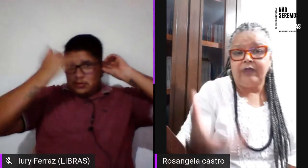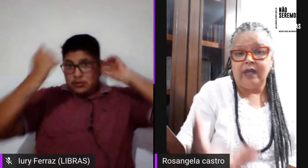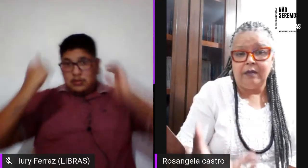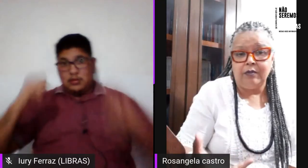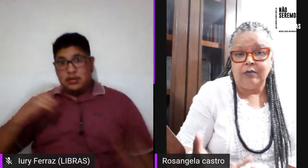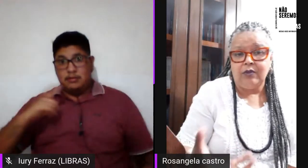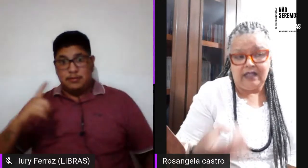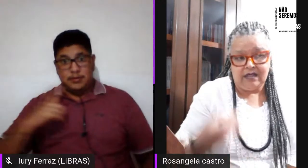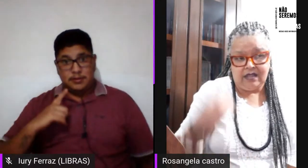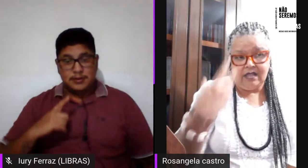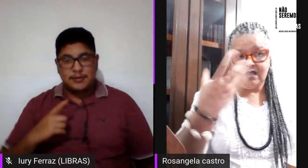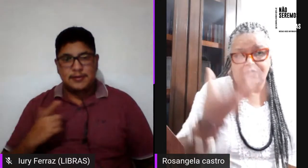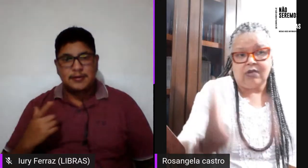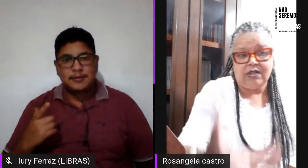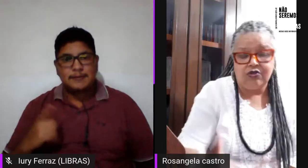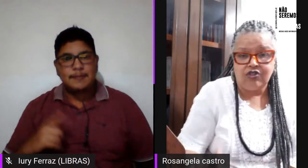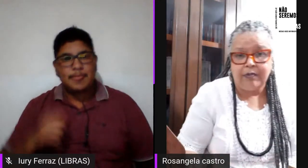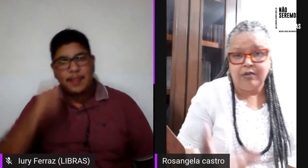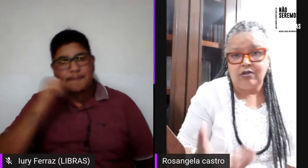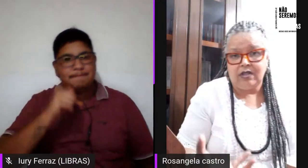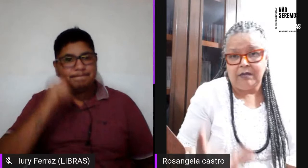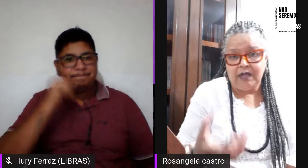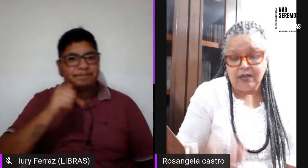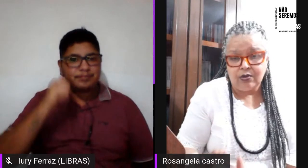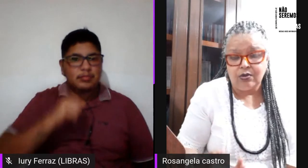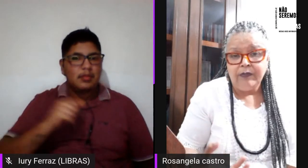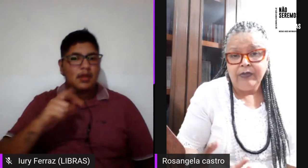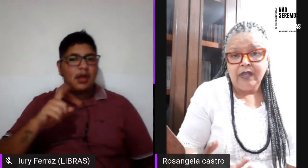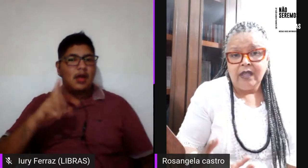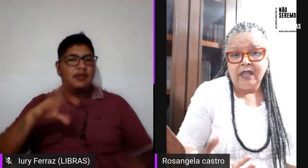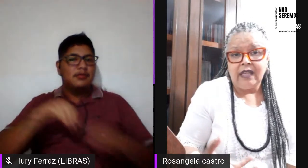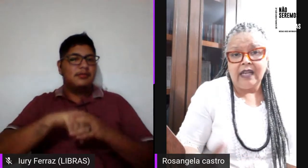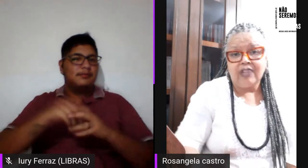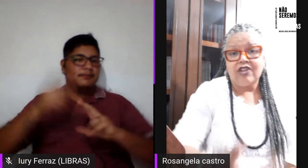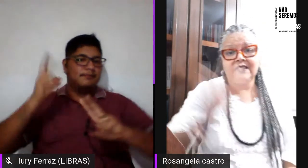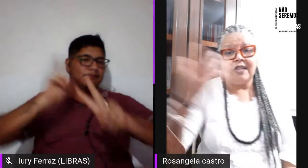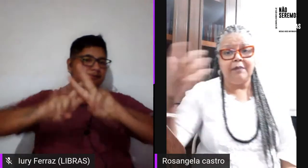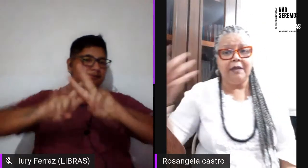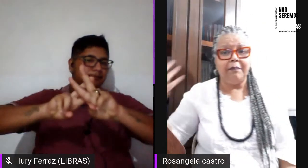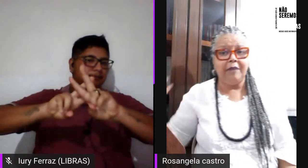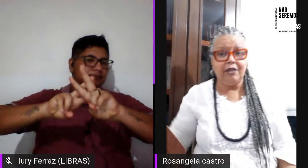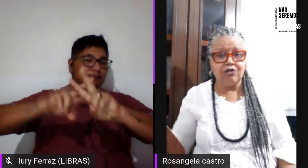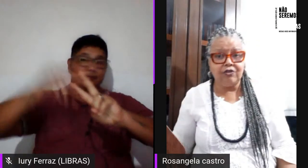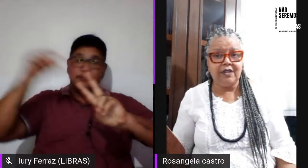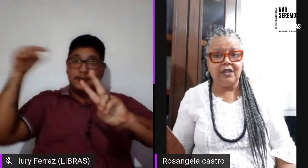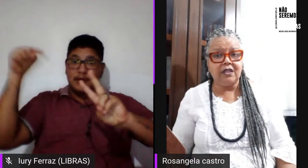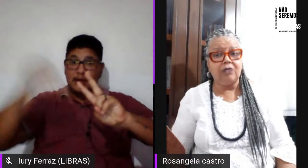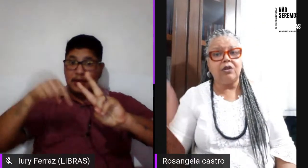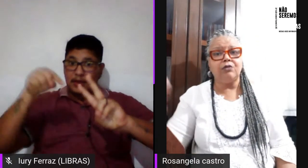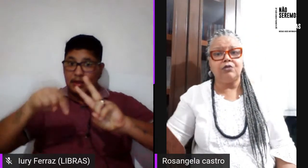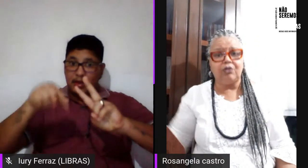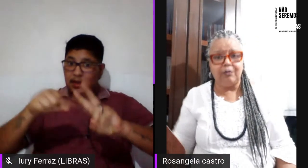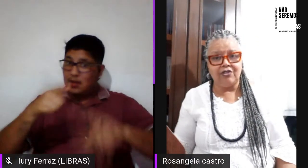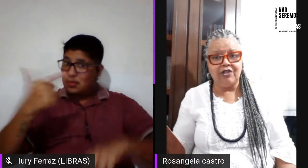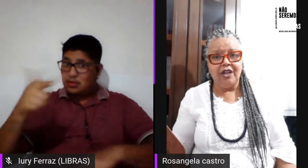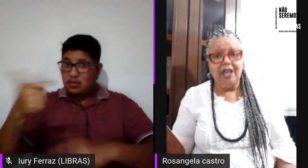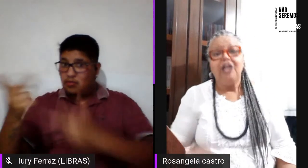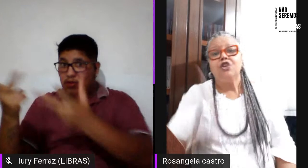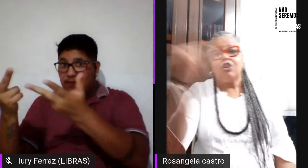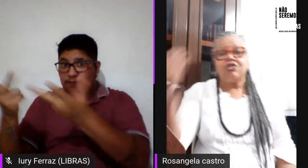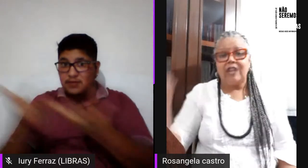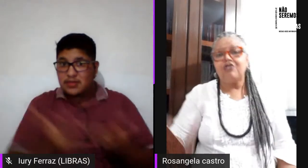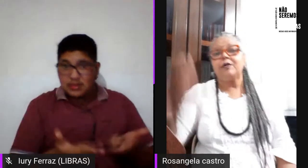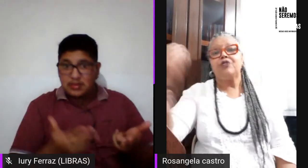mulheres em situação de aprisionamento né elas recebem menos menos visita do que os homens